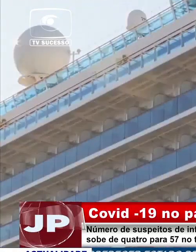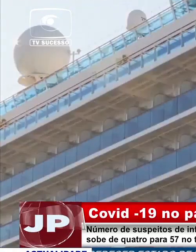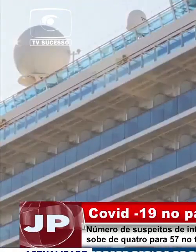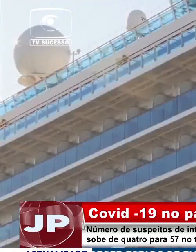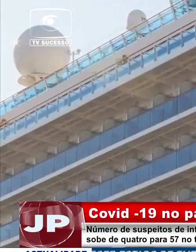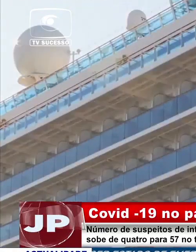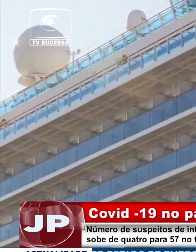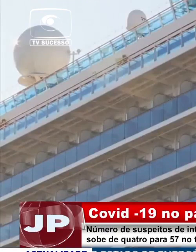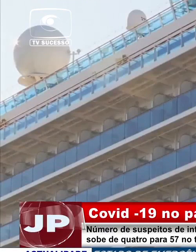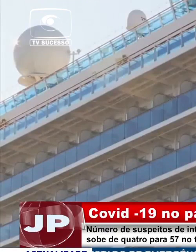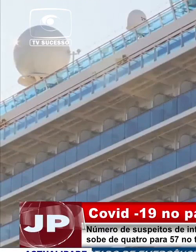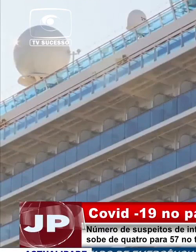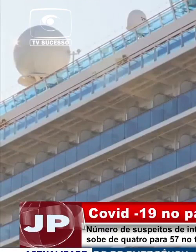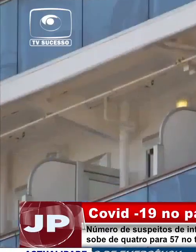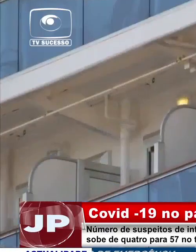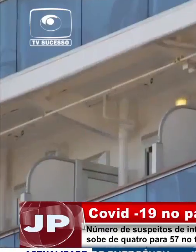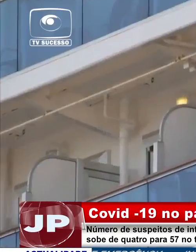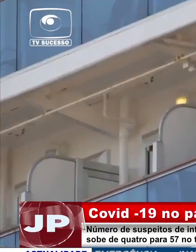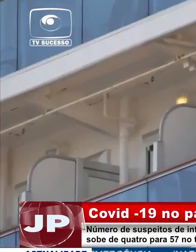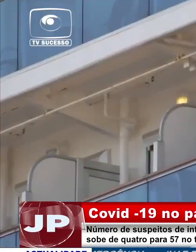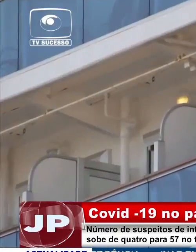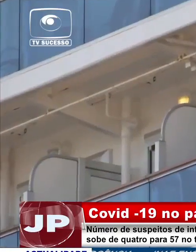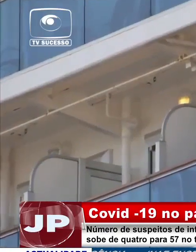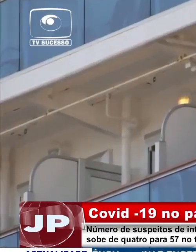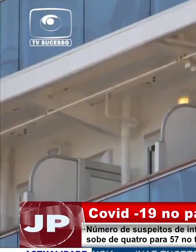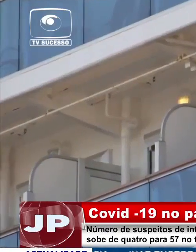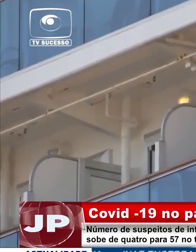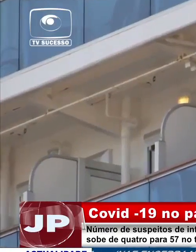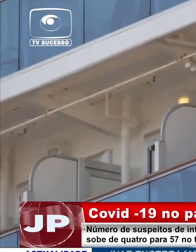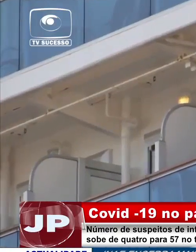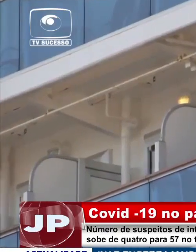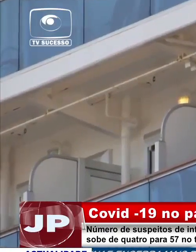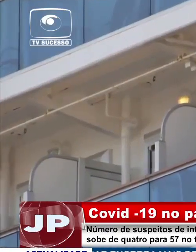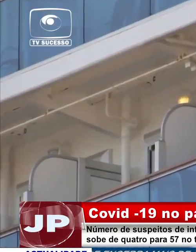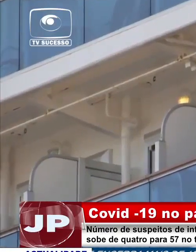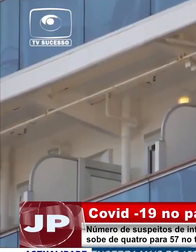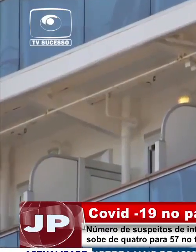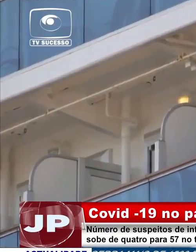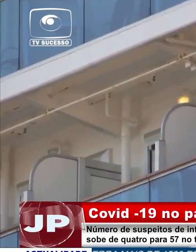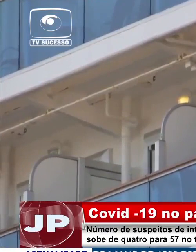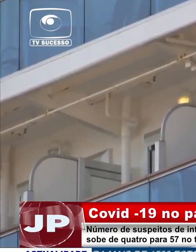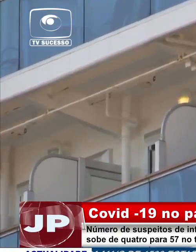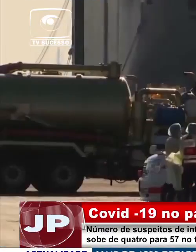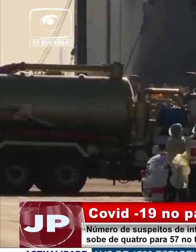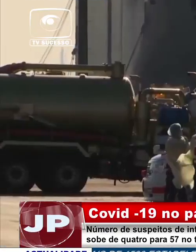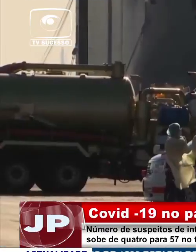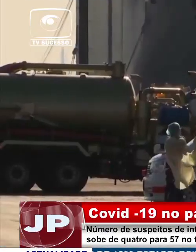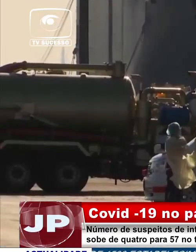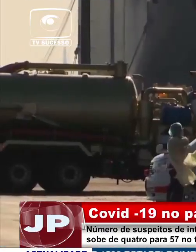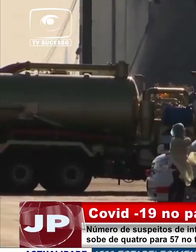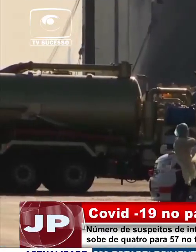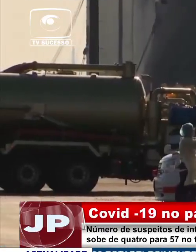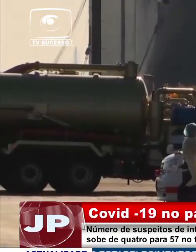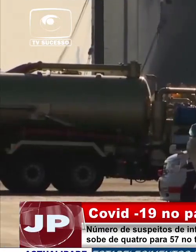propagação da doença, a Diretora Nacional de Saúde Pública retera o cumprimento rigoroso das medidas de prevenção da doença.